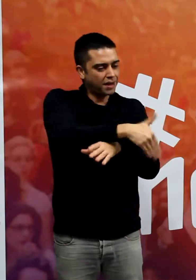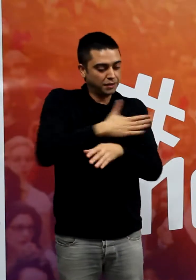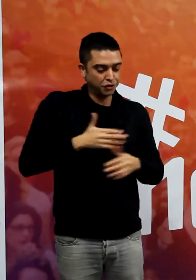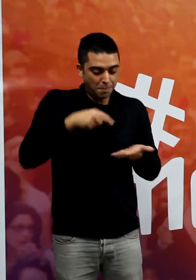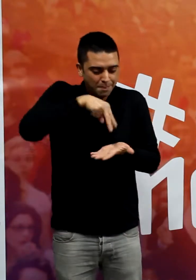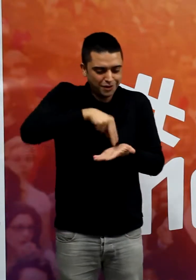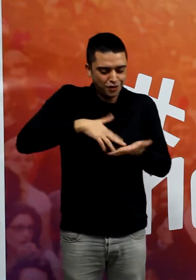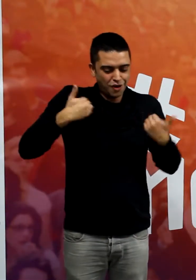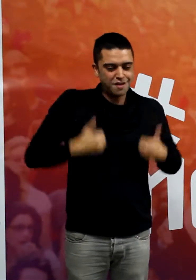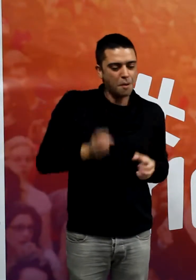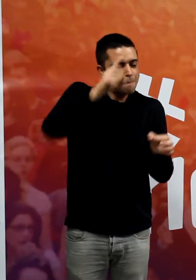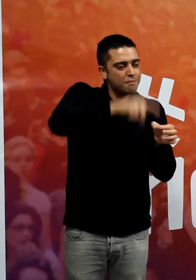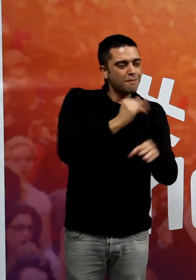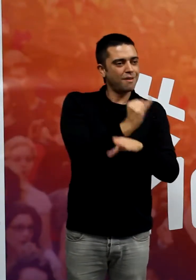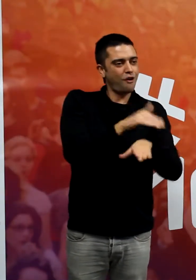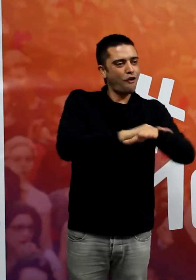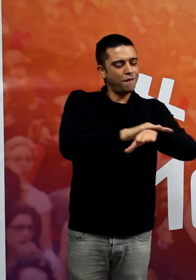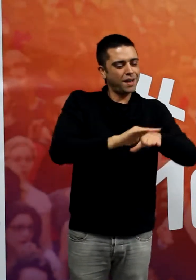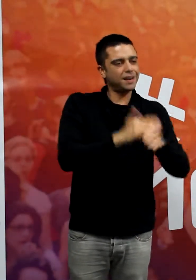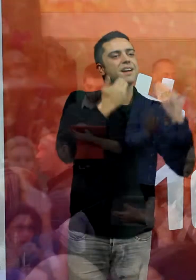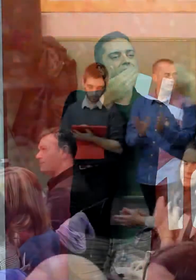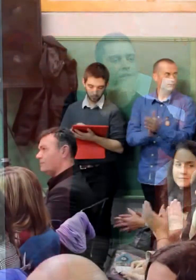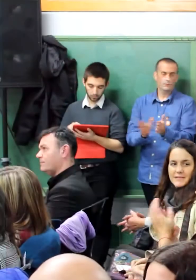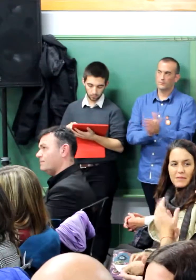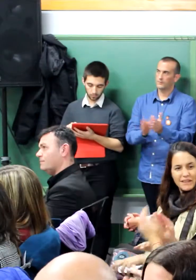com jo ho estigui en les institucions. Així que moltíssimes gràcies.